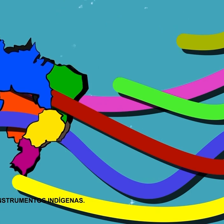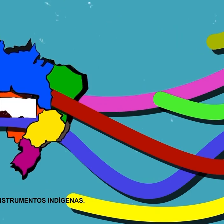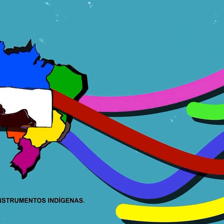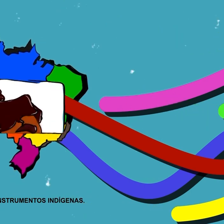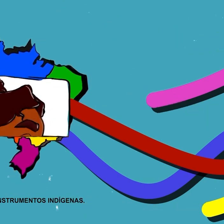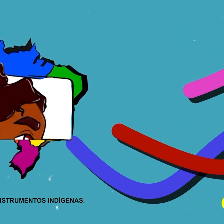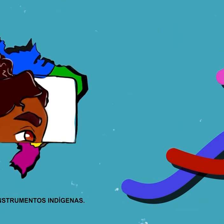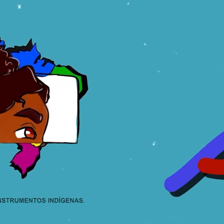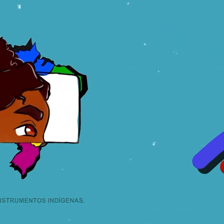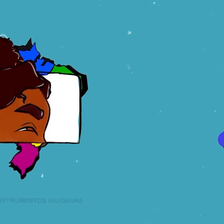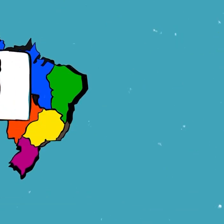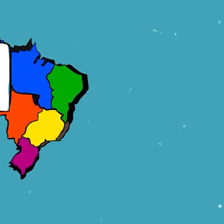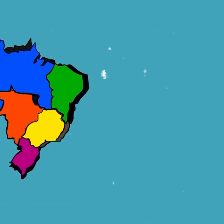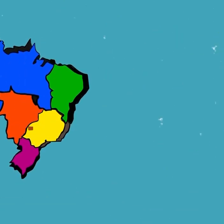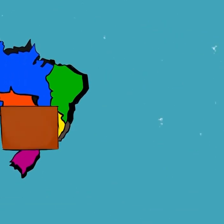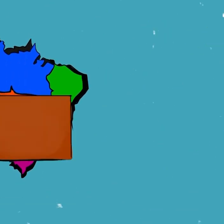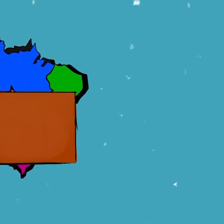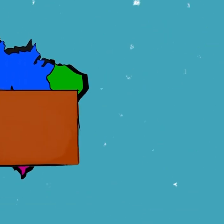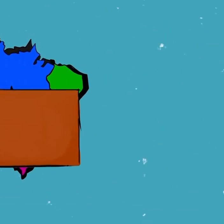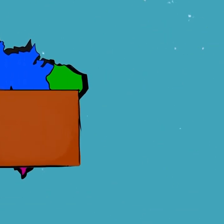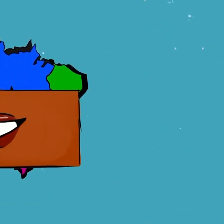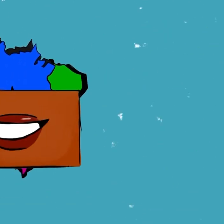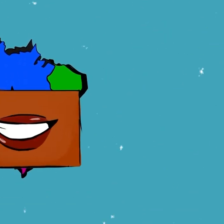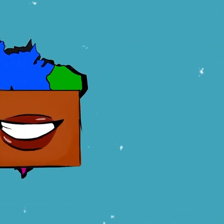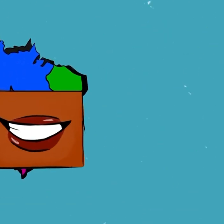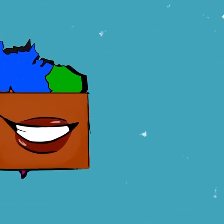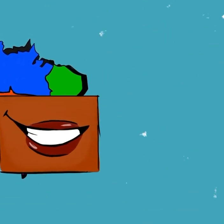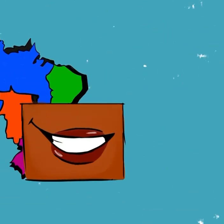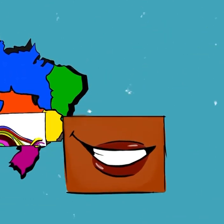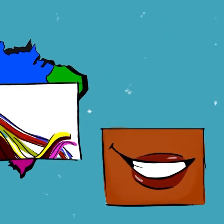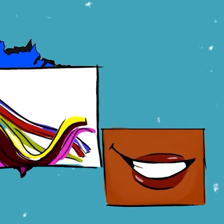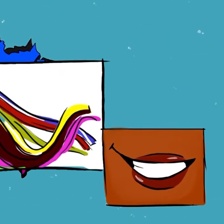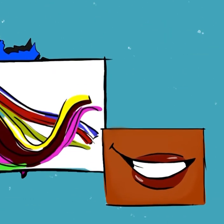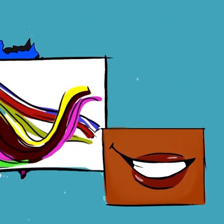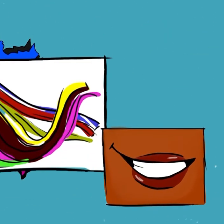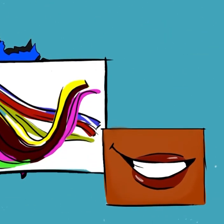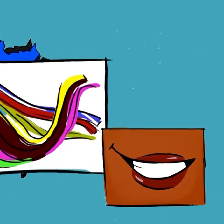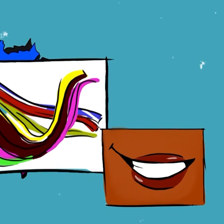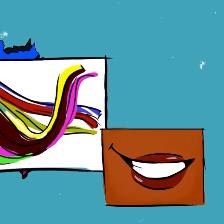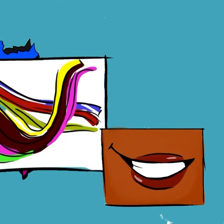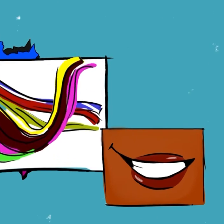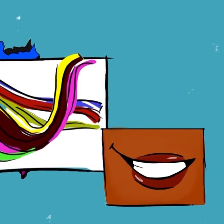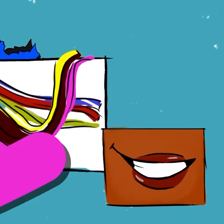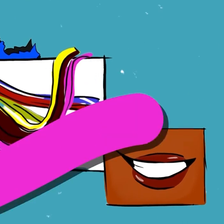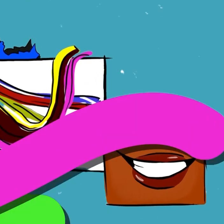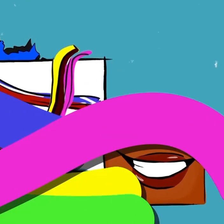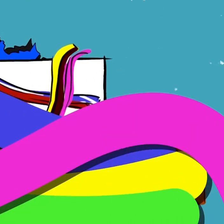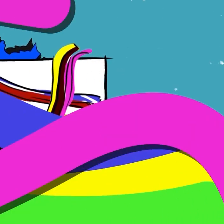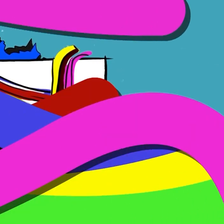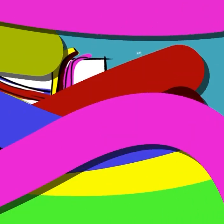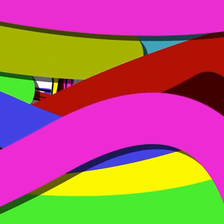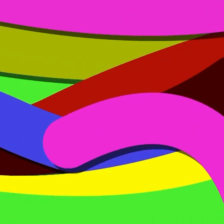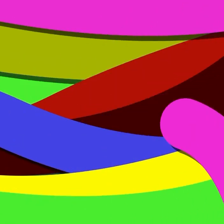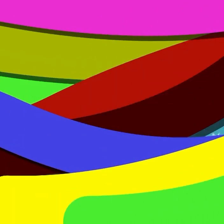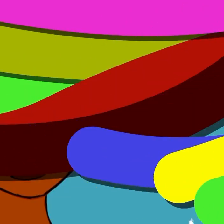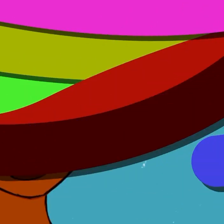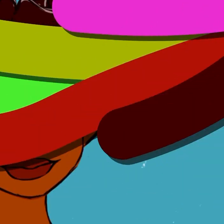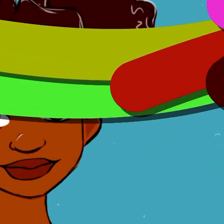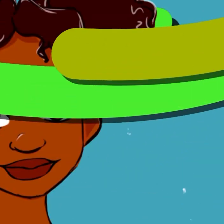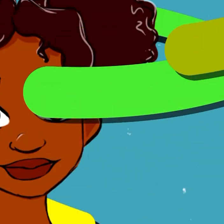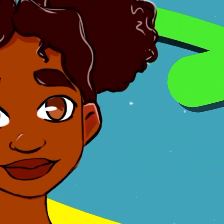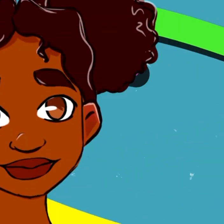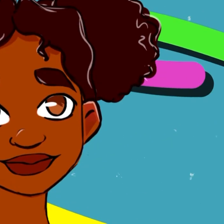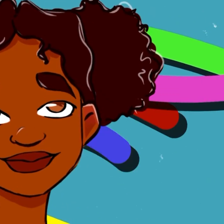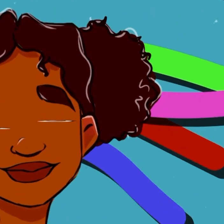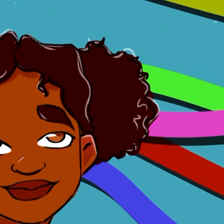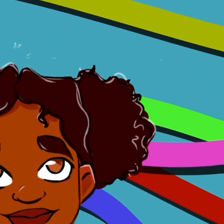do Brasil Surge na tela Envolto de diferentes Fitas coloridas Desenho dos olhos E boca De uma garotinha Surgem na tela Seu rosto